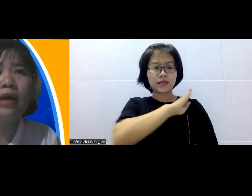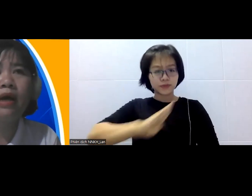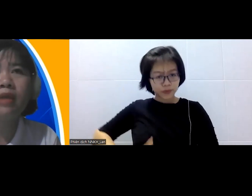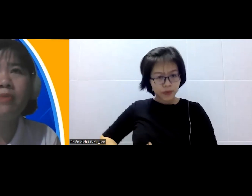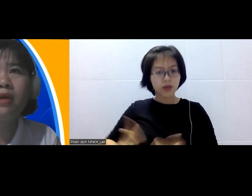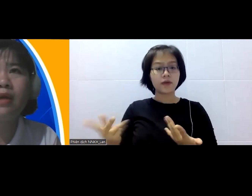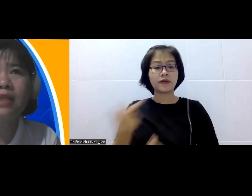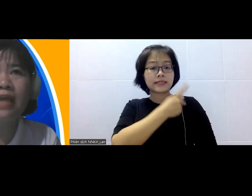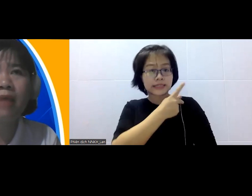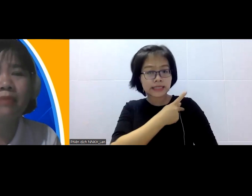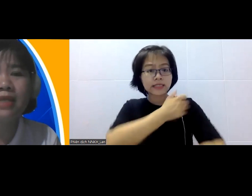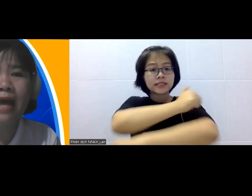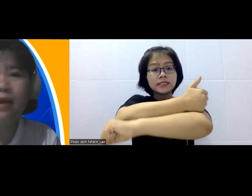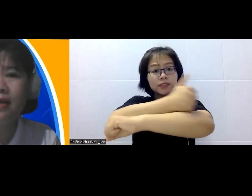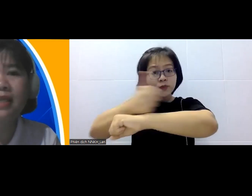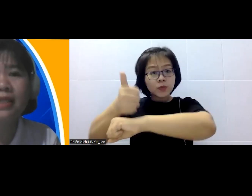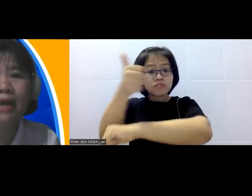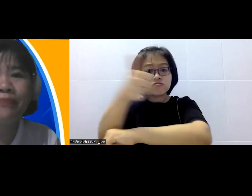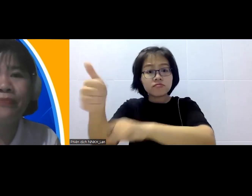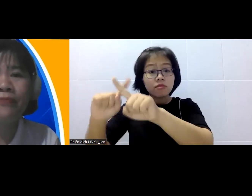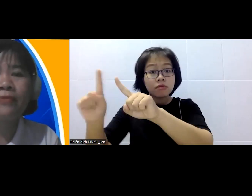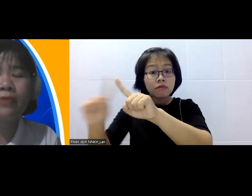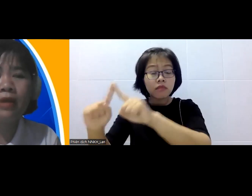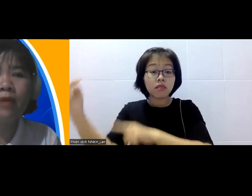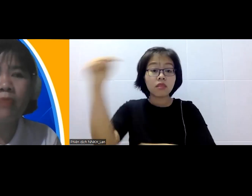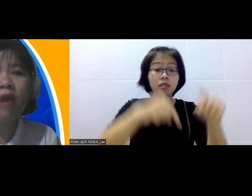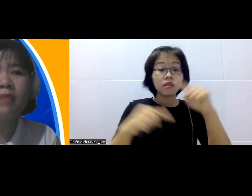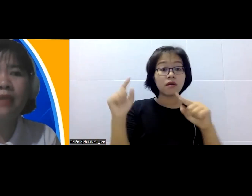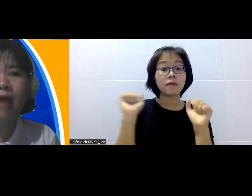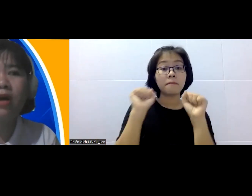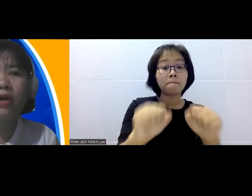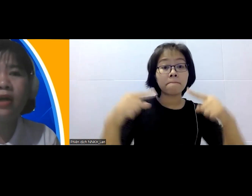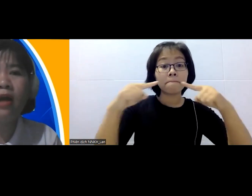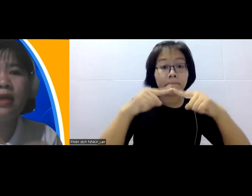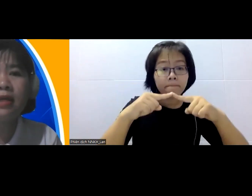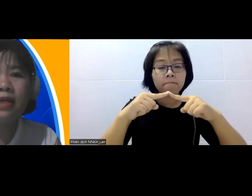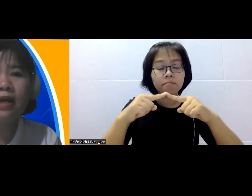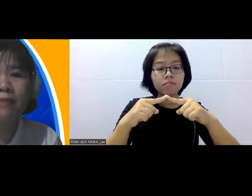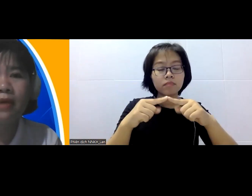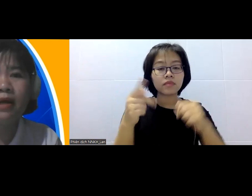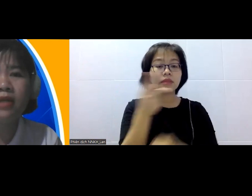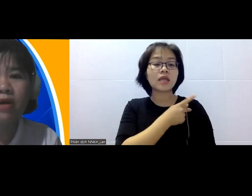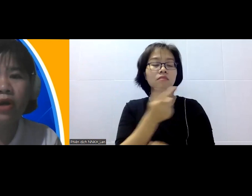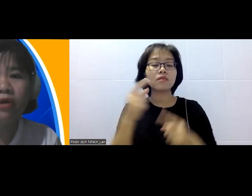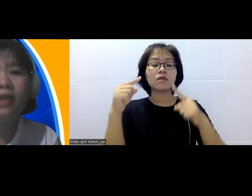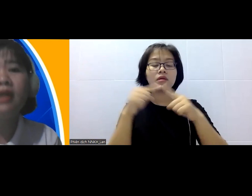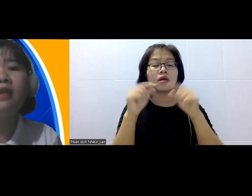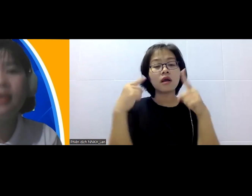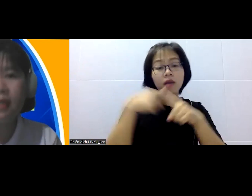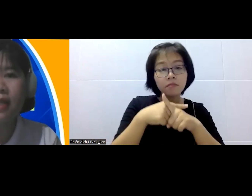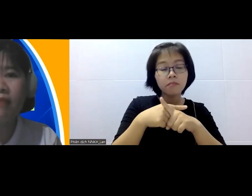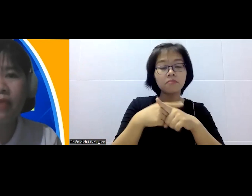tiếp những anh chị em hợp tác xã nơi khác đó thăm là lúc đó mình tài cơ hội để họ liên kết họ gặp gỡ trao đổi